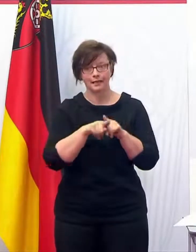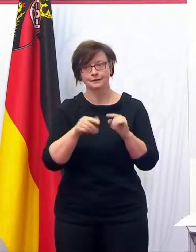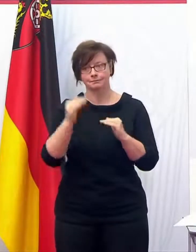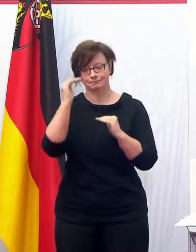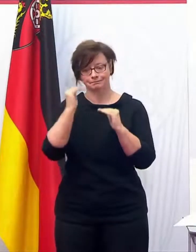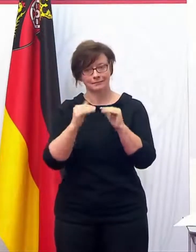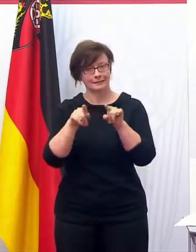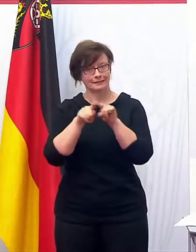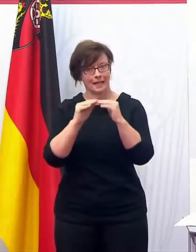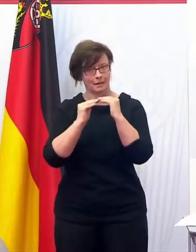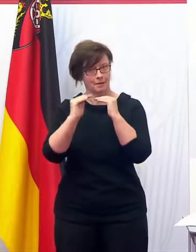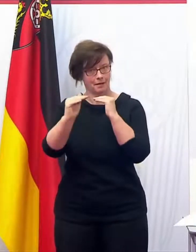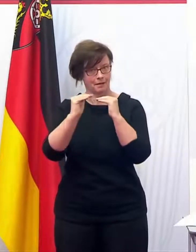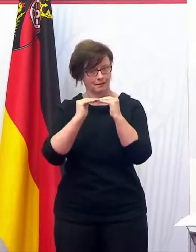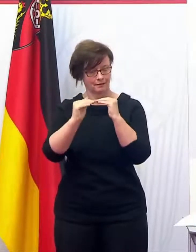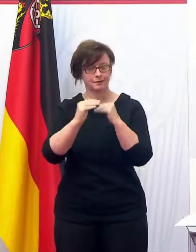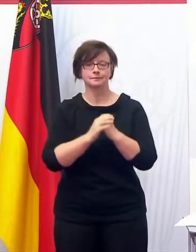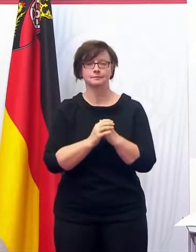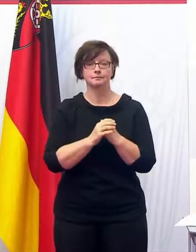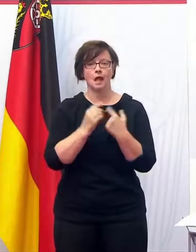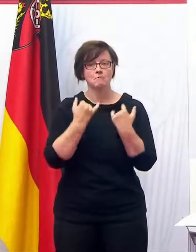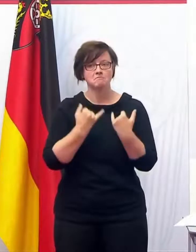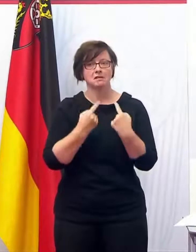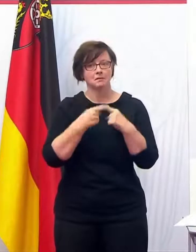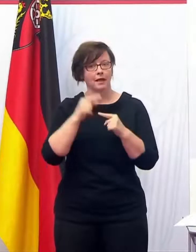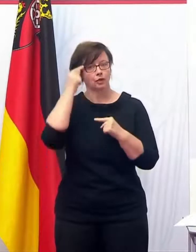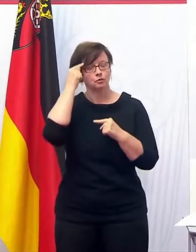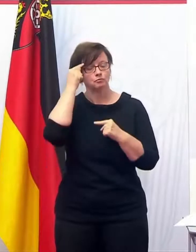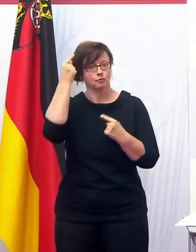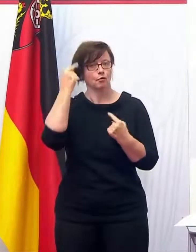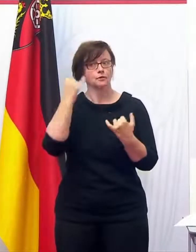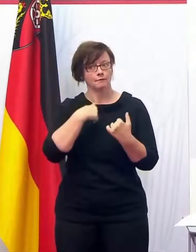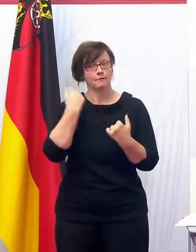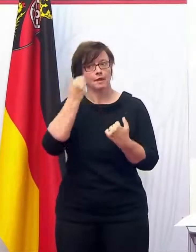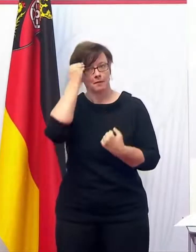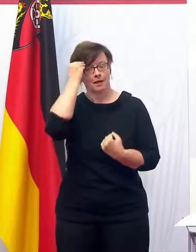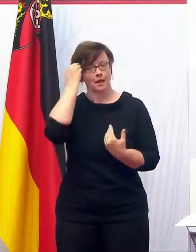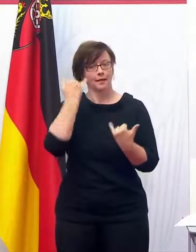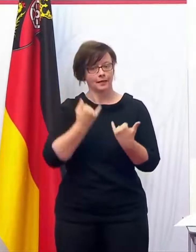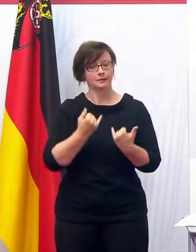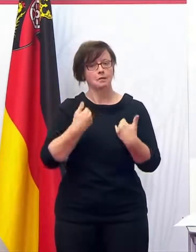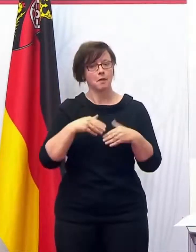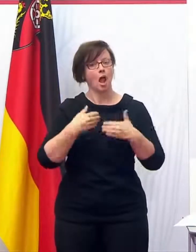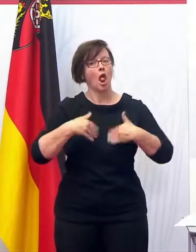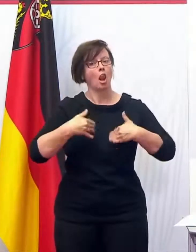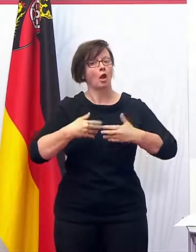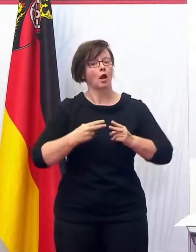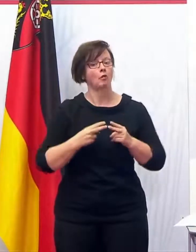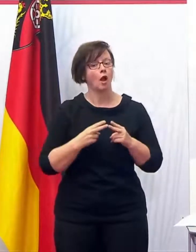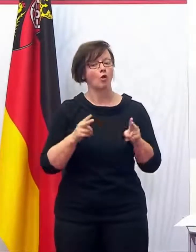Wir haben ein anderes Bewusstsein dafür. Wir haben auch gelernt und können deshalb jetzt auch schrittweise lockern.